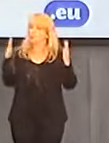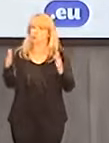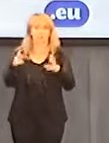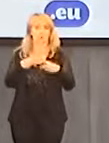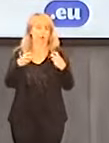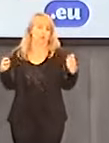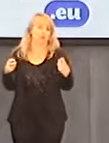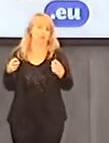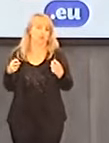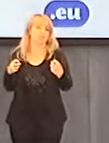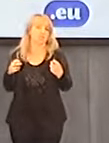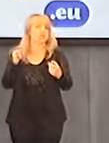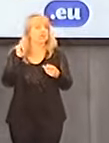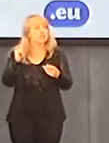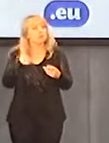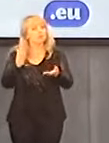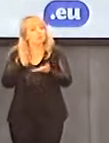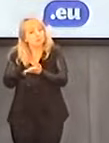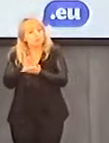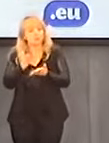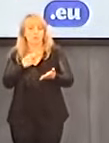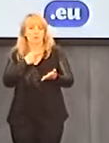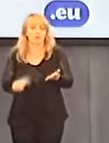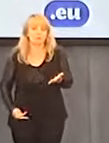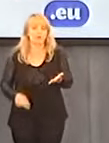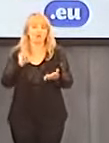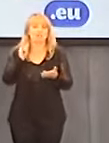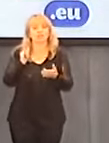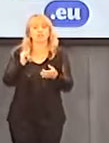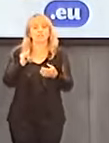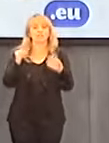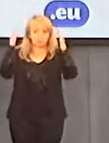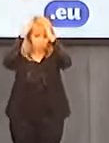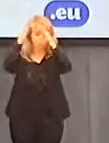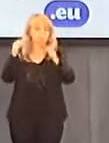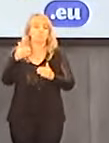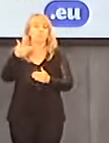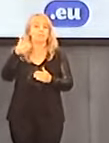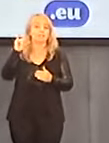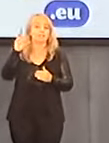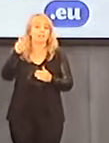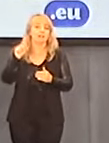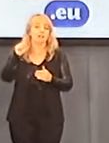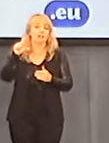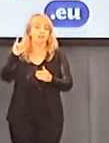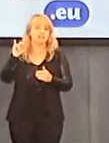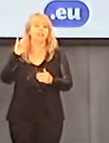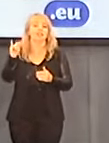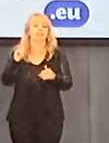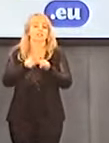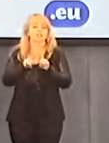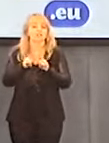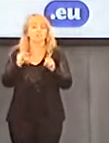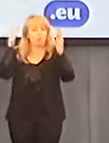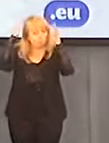po prostu i Donaldowi Tuskowi, i biskupowi Michalikowi, i w końcu ojcu świętemu papieżowi